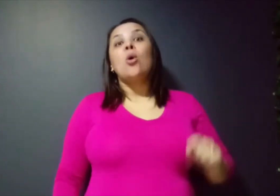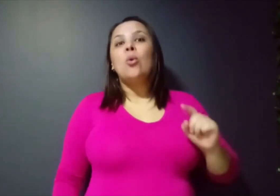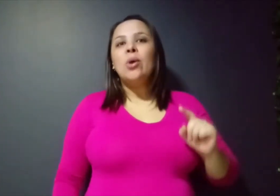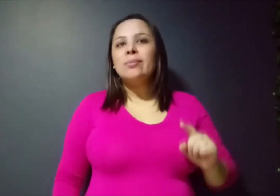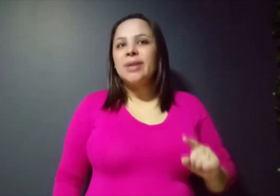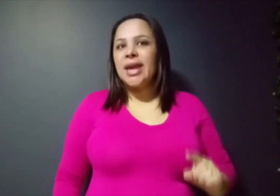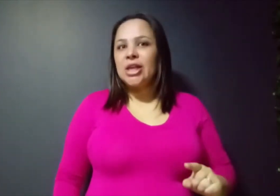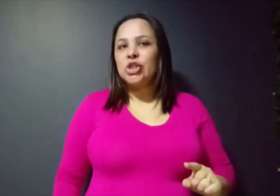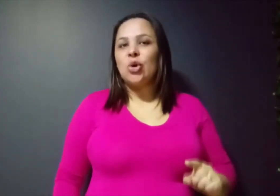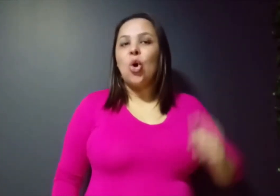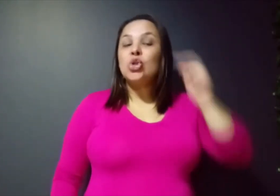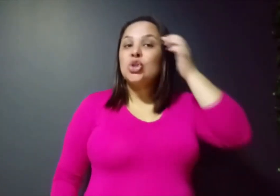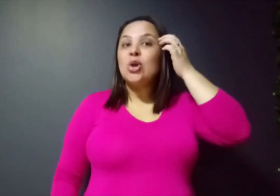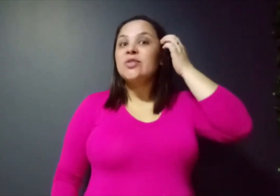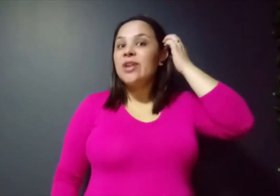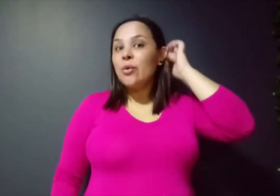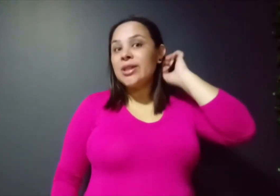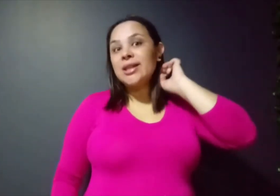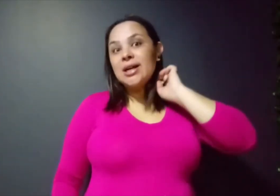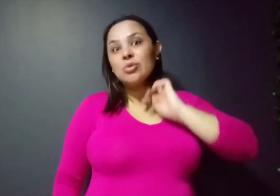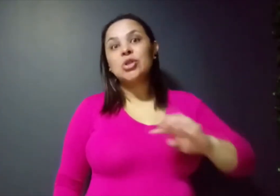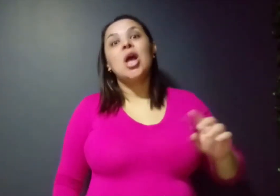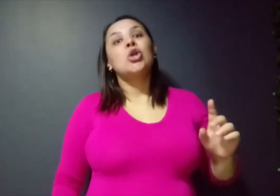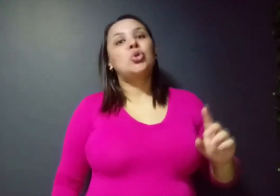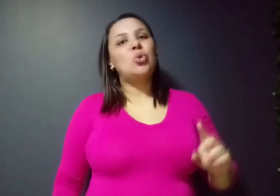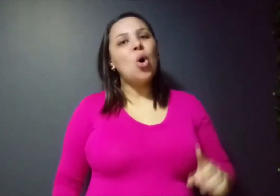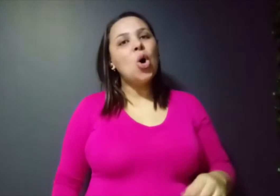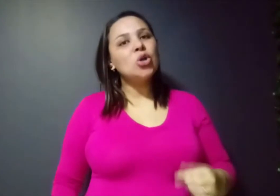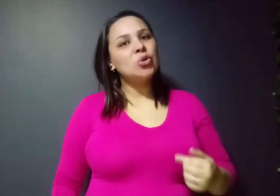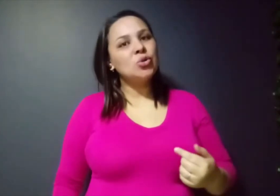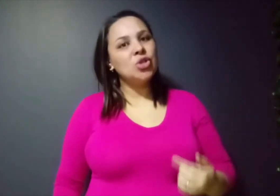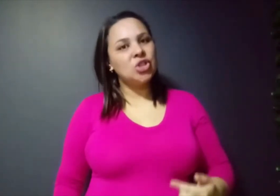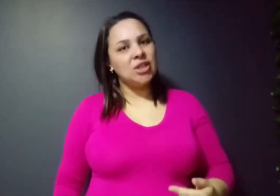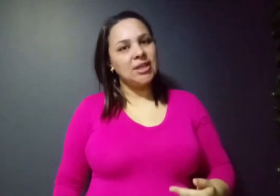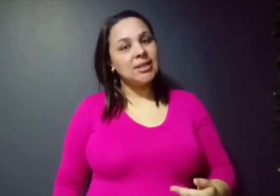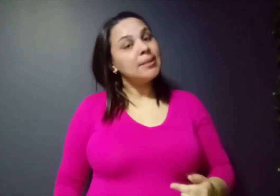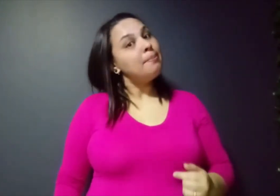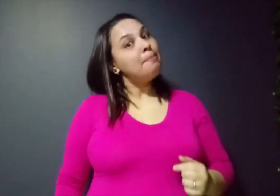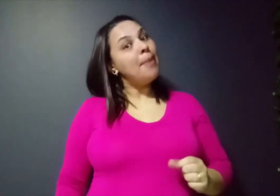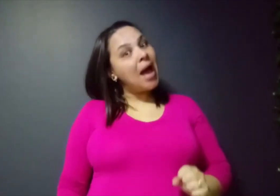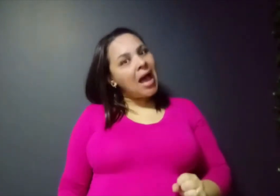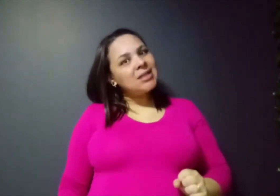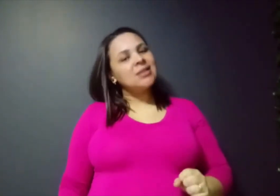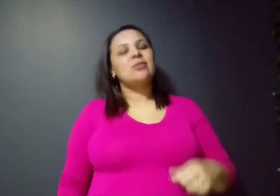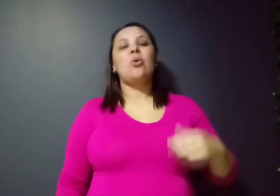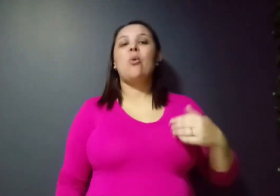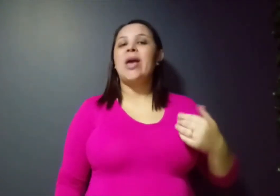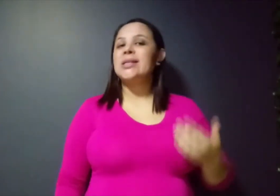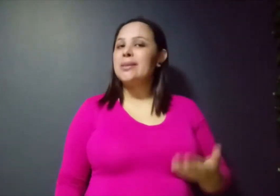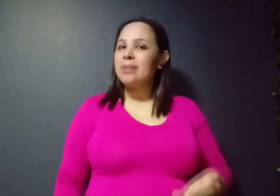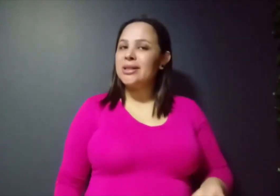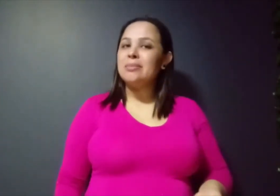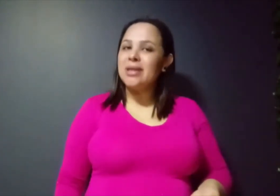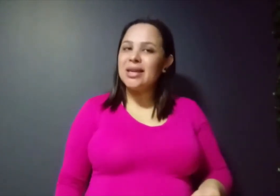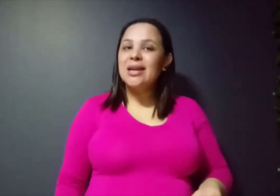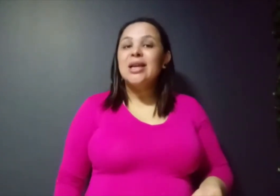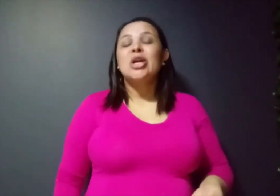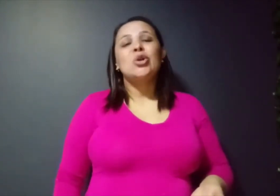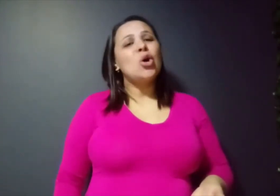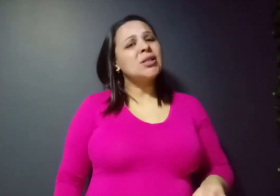um ambiente onde nós frequentamos todos os dias, mas com esta pandemia nós